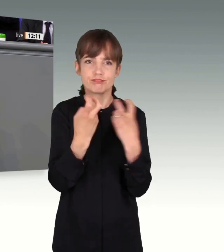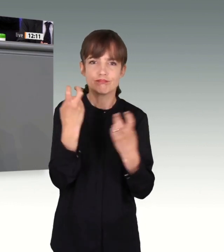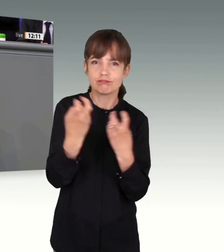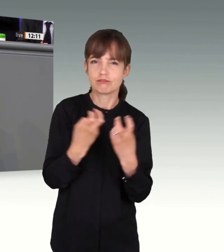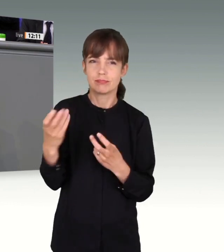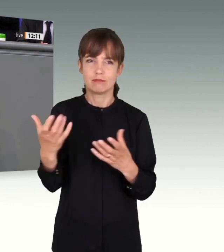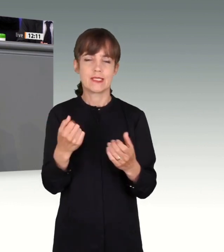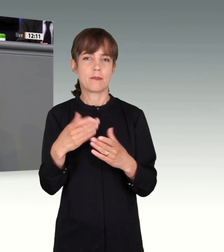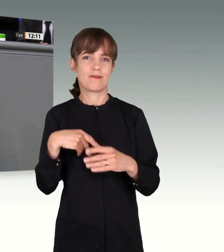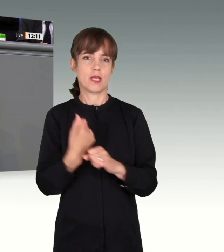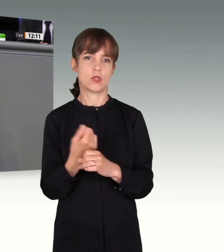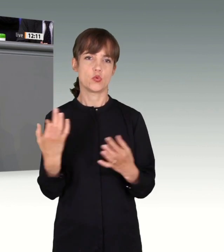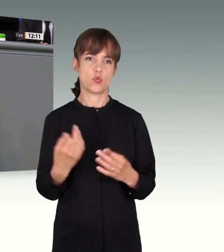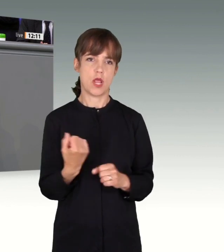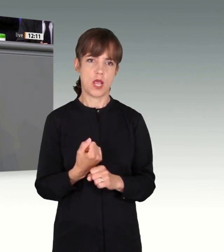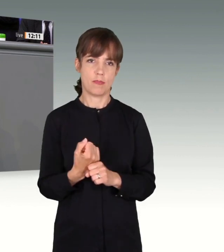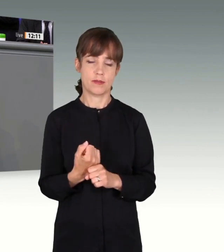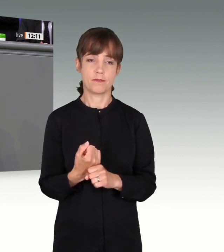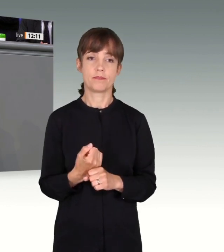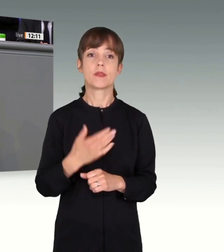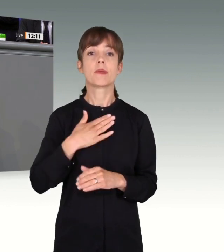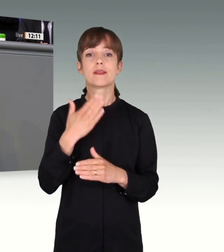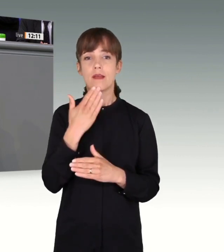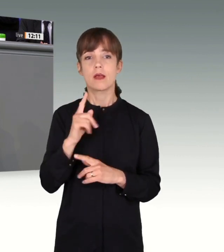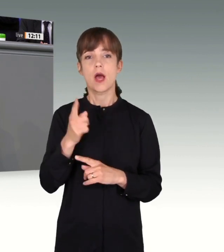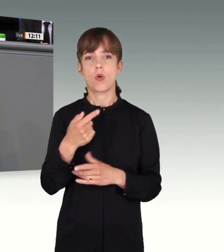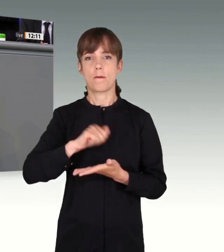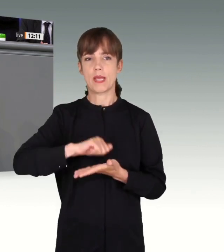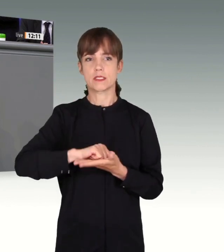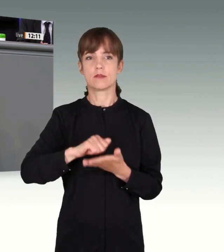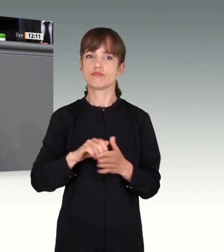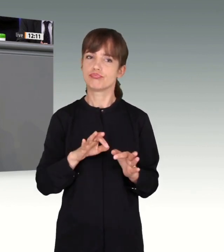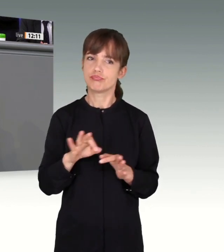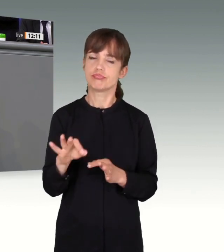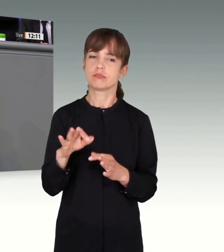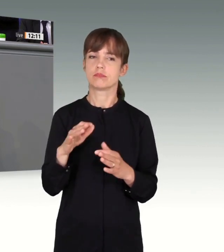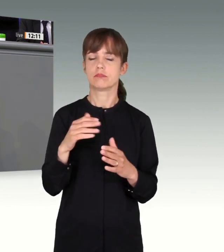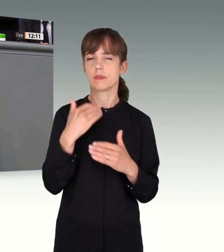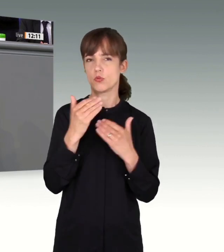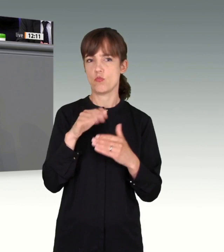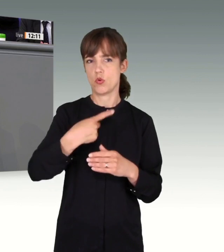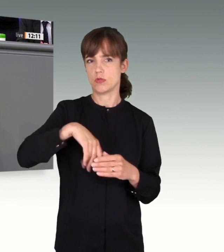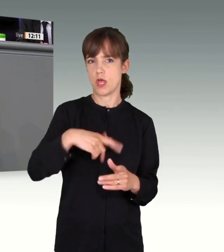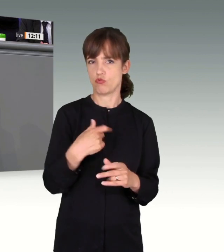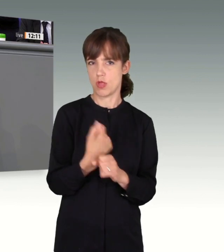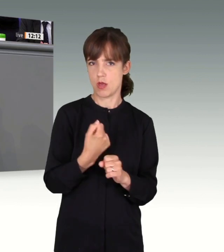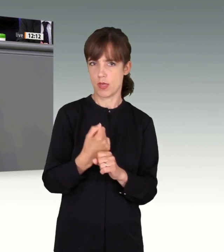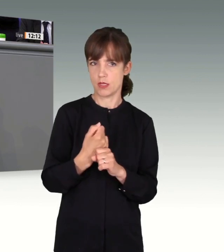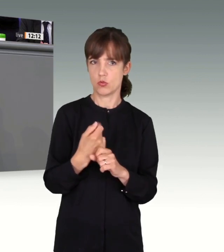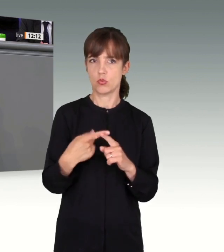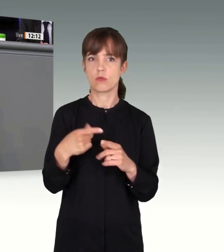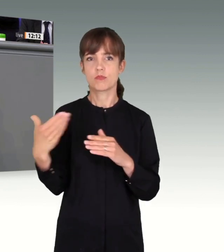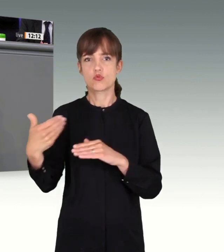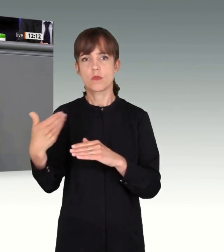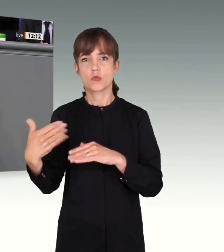Breitscheidplatz und habe heute noch die beklemmende Stille, unmittelbar im Kurfürstendamm im Ohr, eine Situation, die ich bis dahin nicht